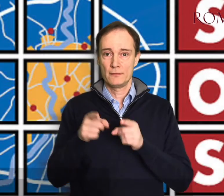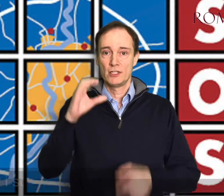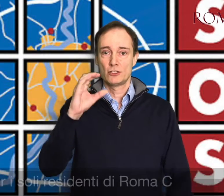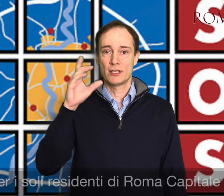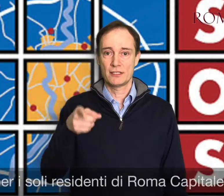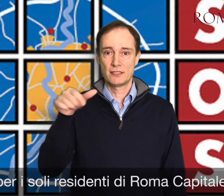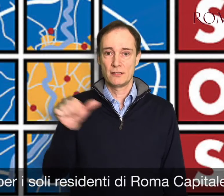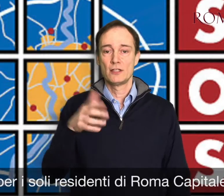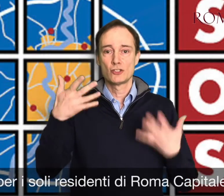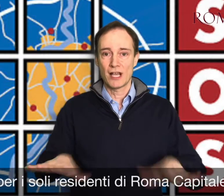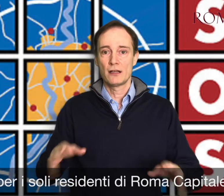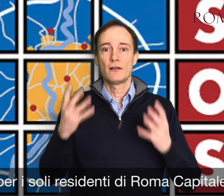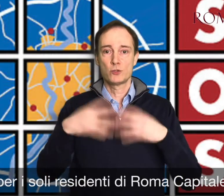soli residenti di Roma Capitale.